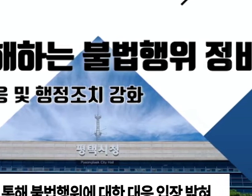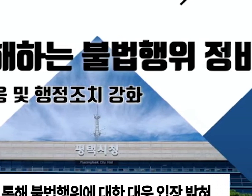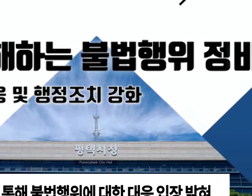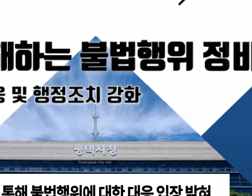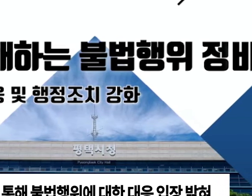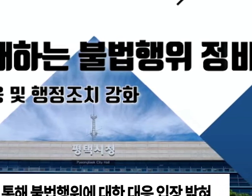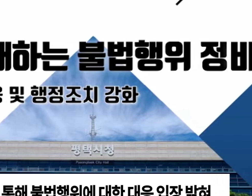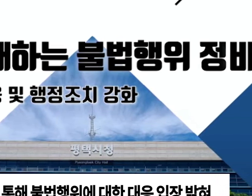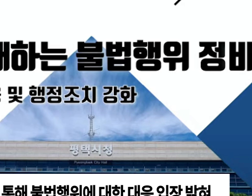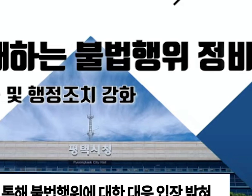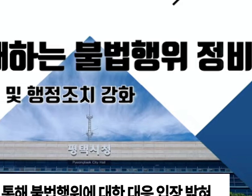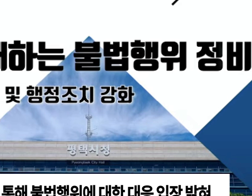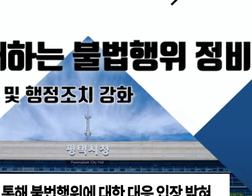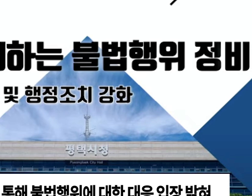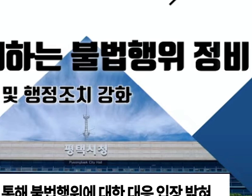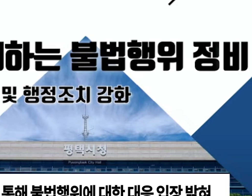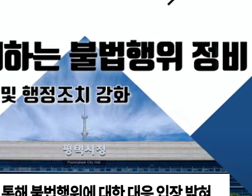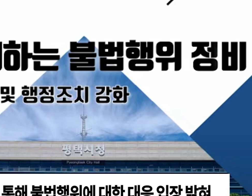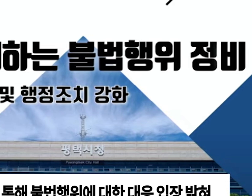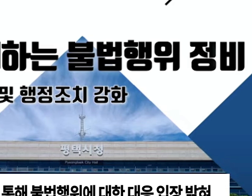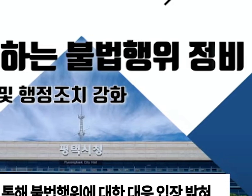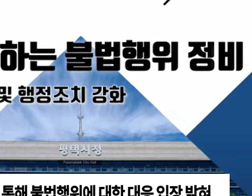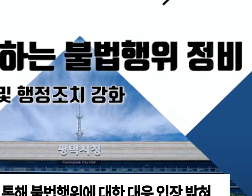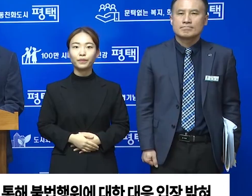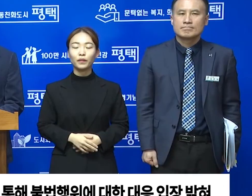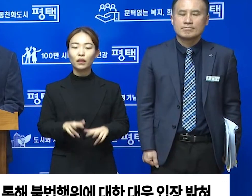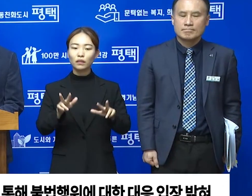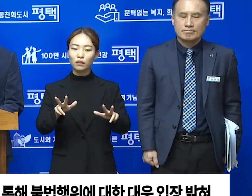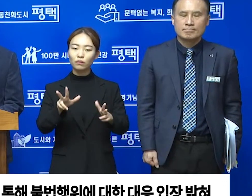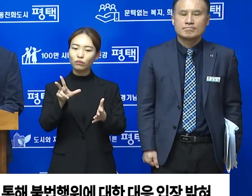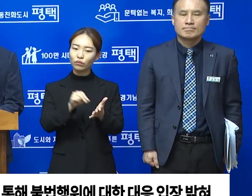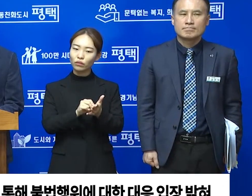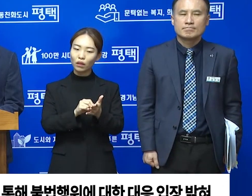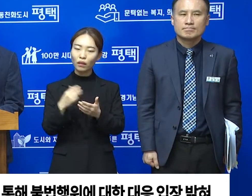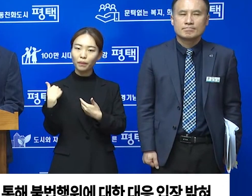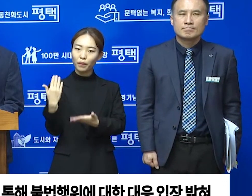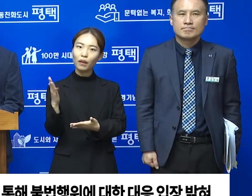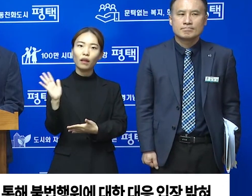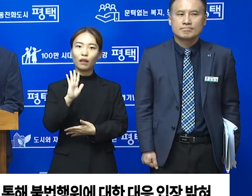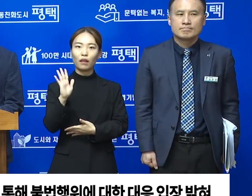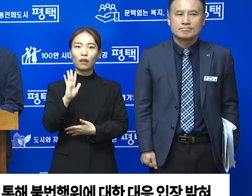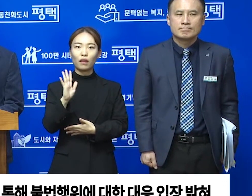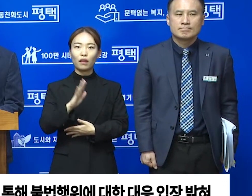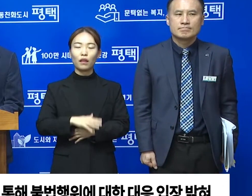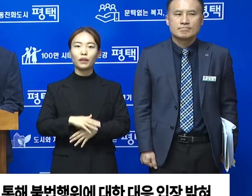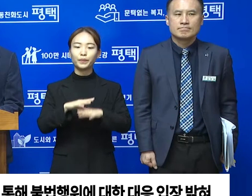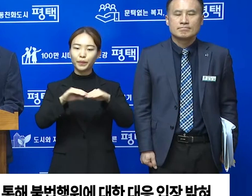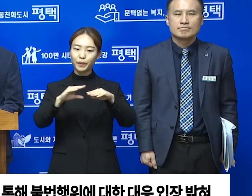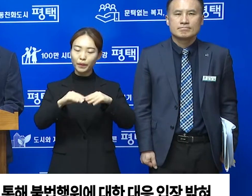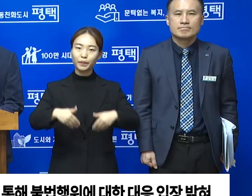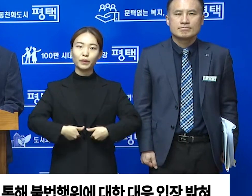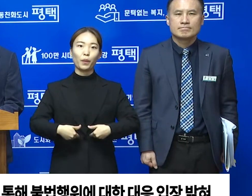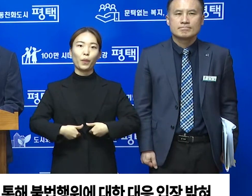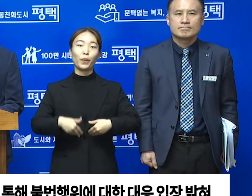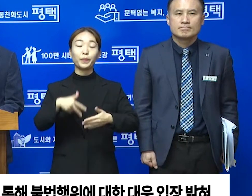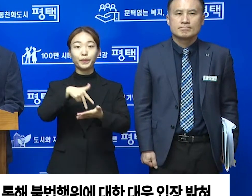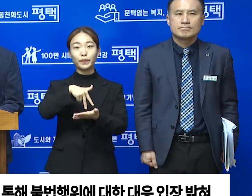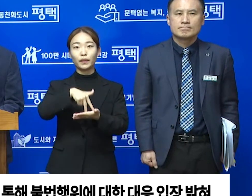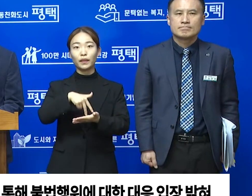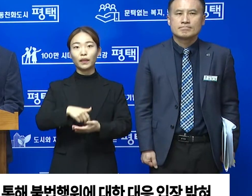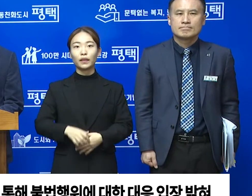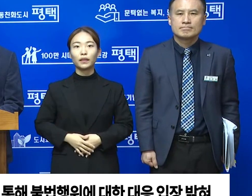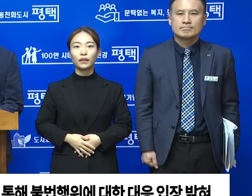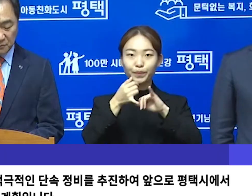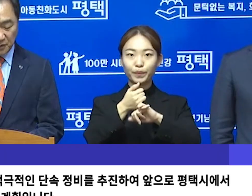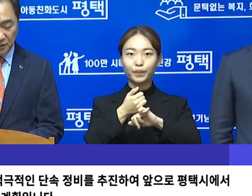불법 행위에 대한 강경 대응 입장을 밝히고 적극적인 시민 홍보와 대대적인 정비 활동을 추진해 나가겠다고